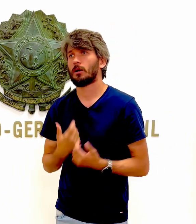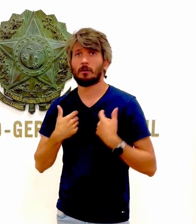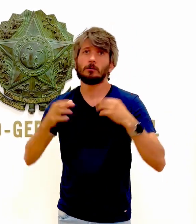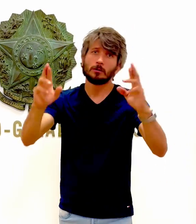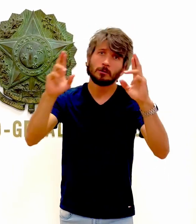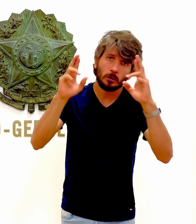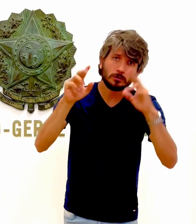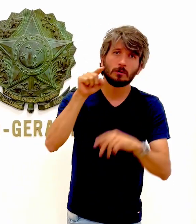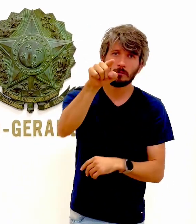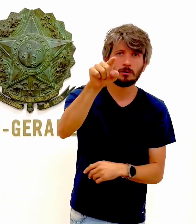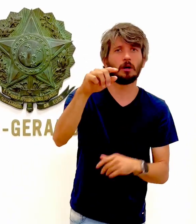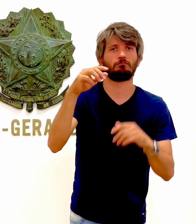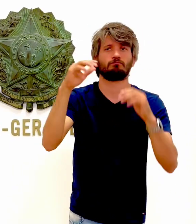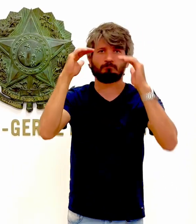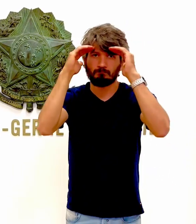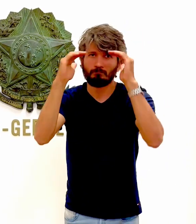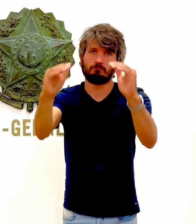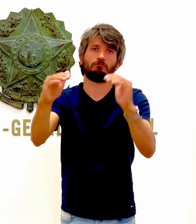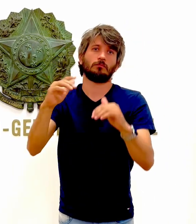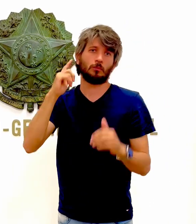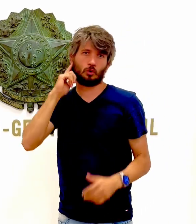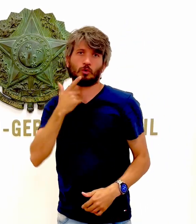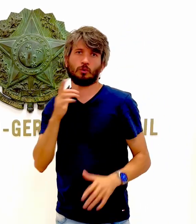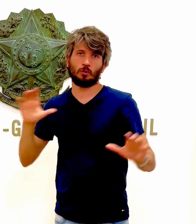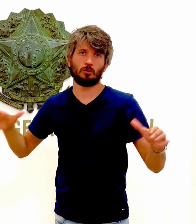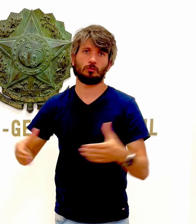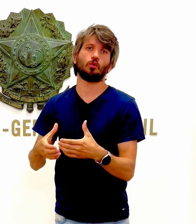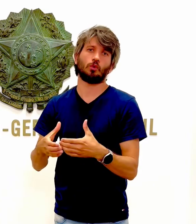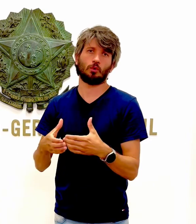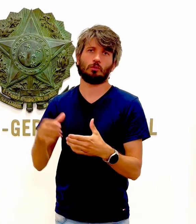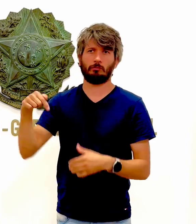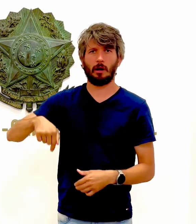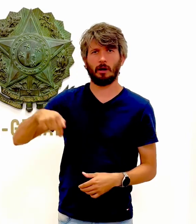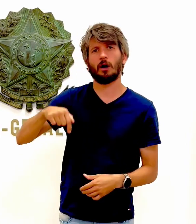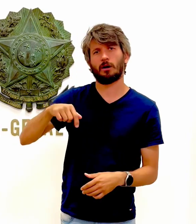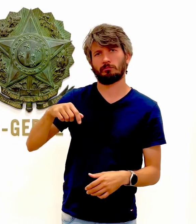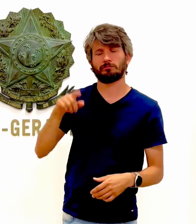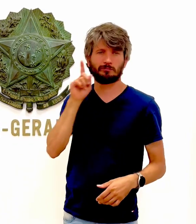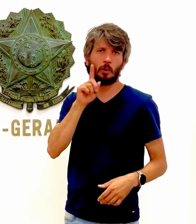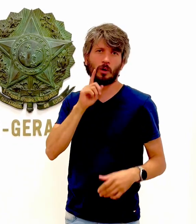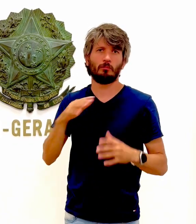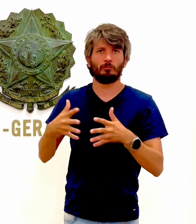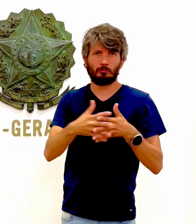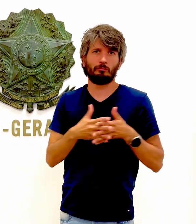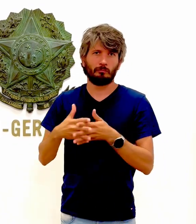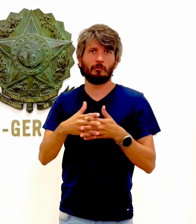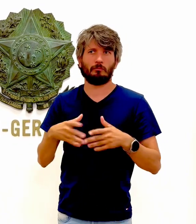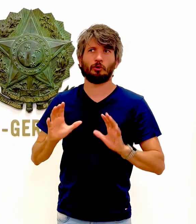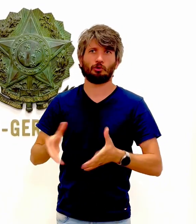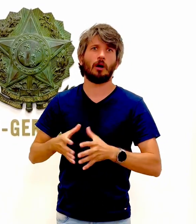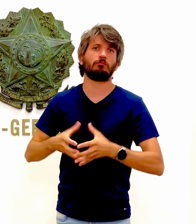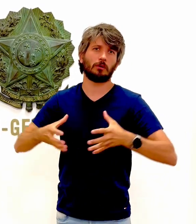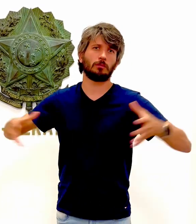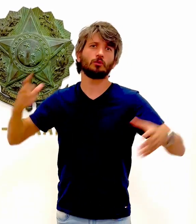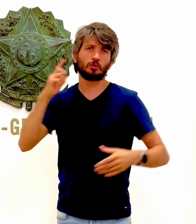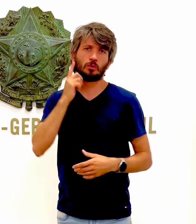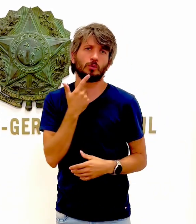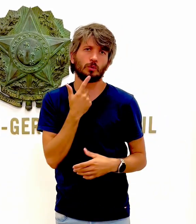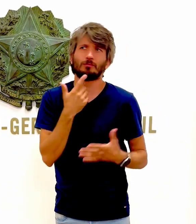possam se sensibilizar com a causa, com a população surda e respeitar os nossos direitos linguísticos. E a cada dia a mais tem mais